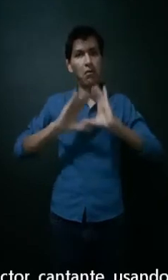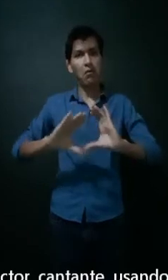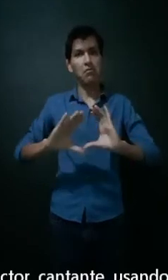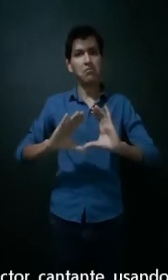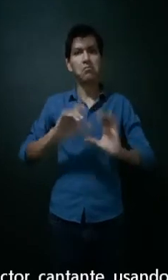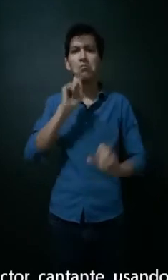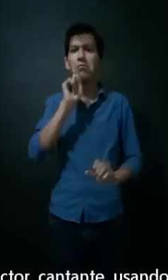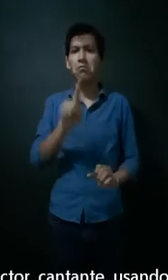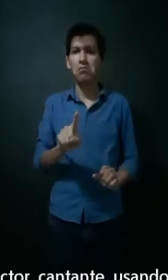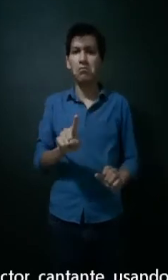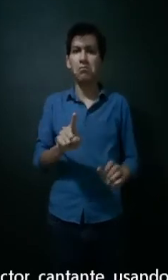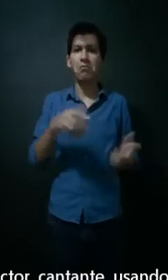como el ukulele.